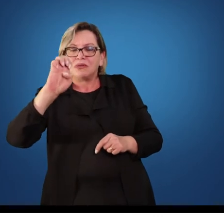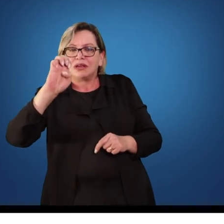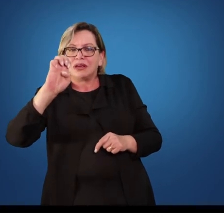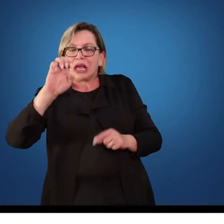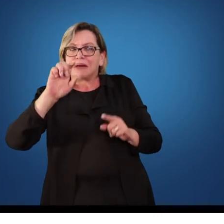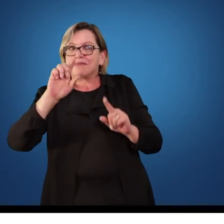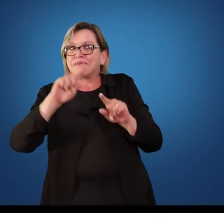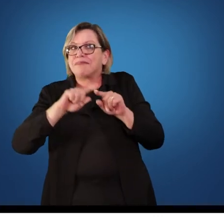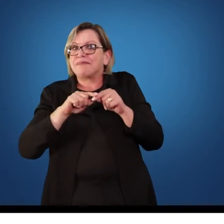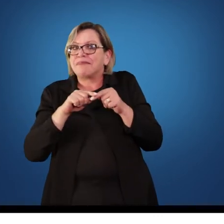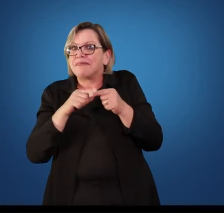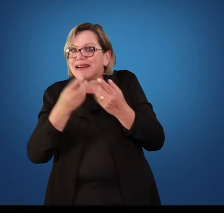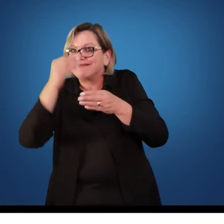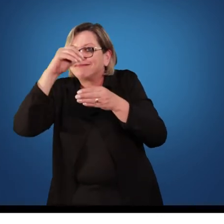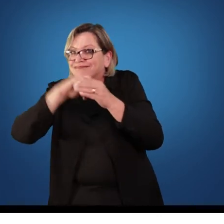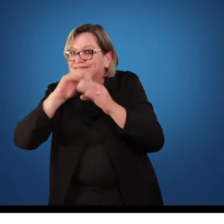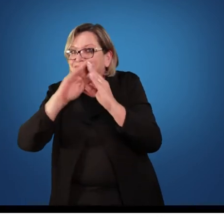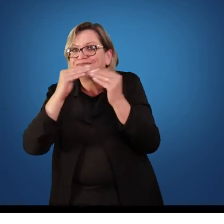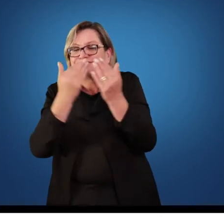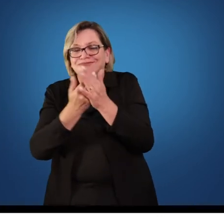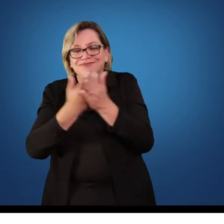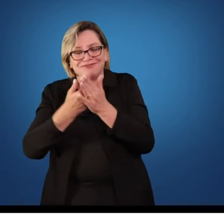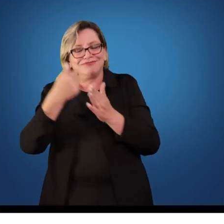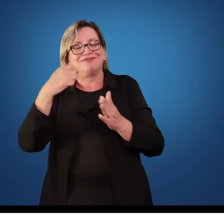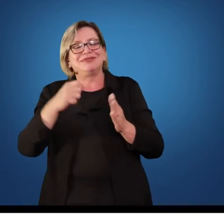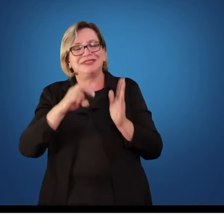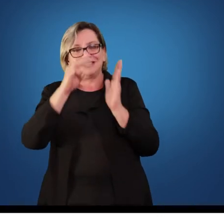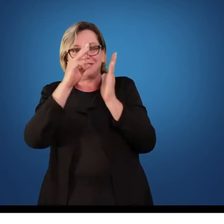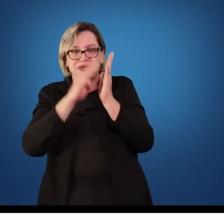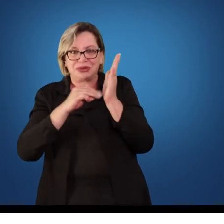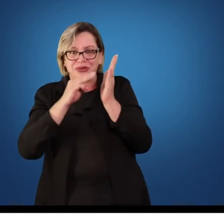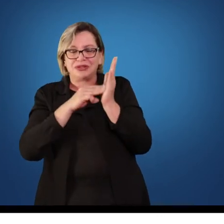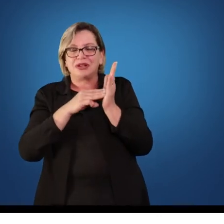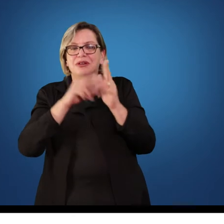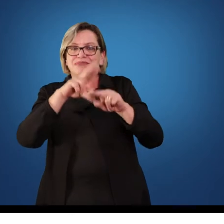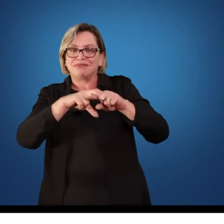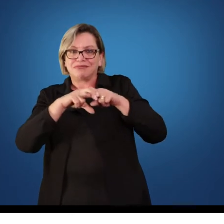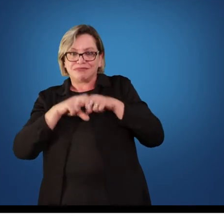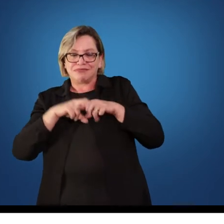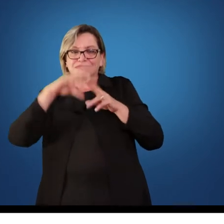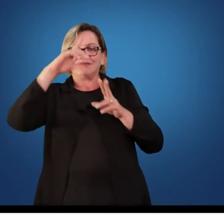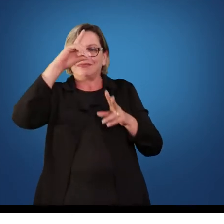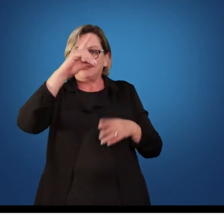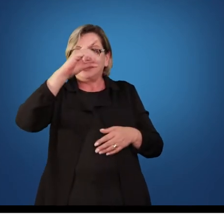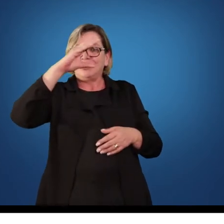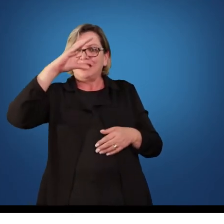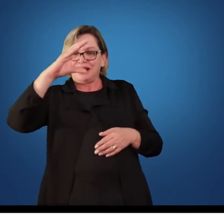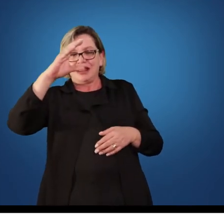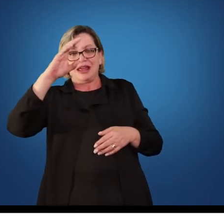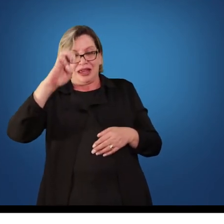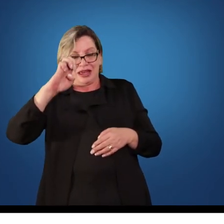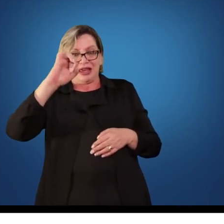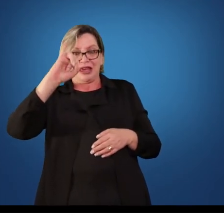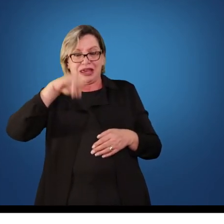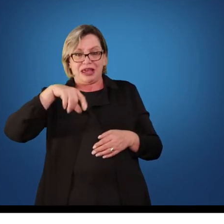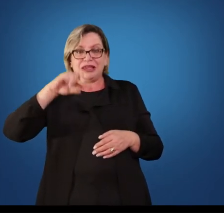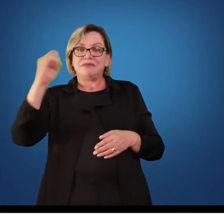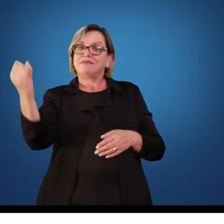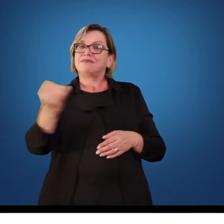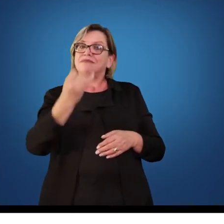realmente necessita das disciplinas. Então as diretrizes, nesse sentido, elas vêm resolver esse problema. E quando ela estrutura os